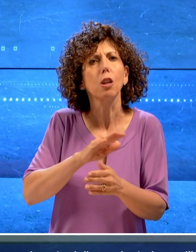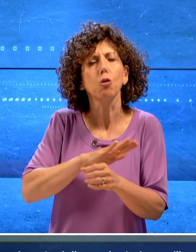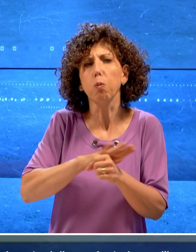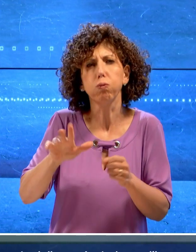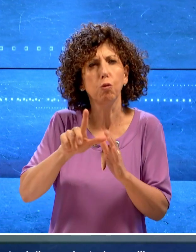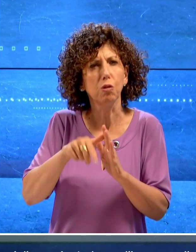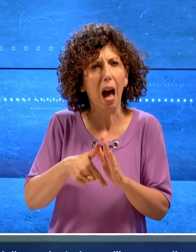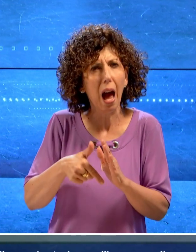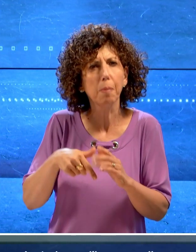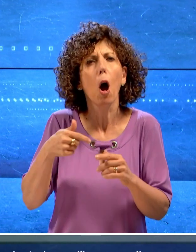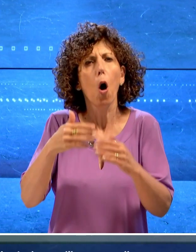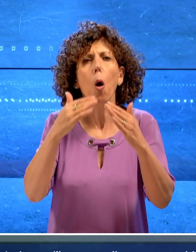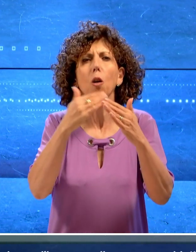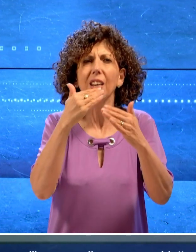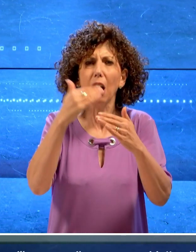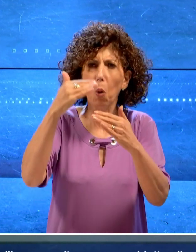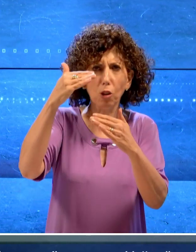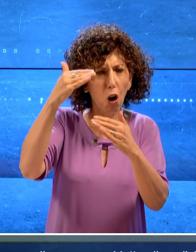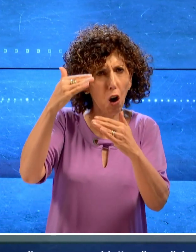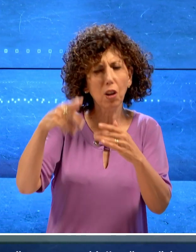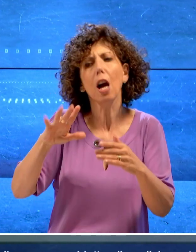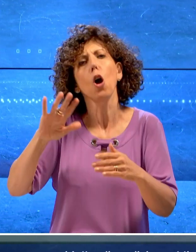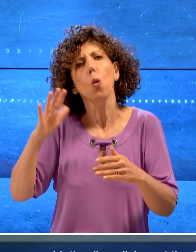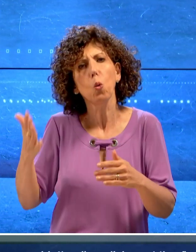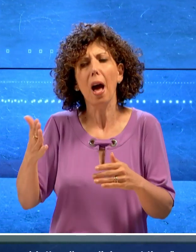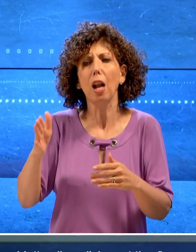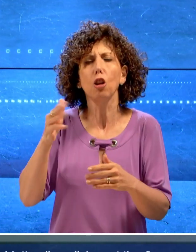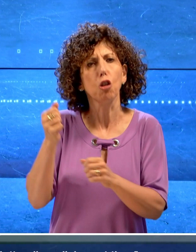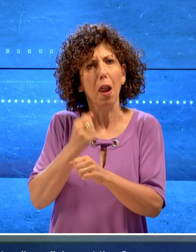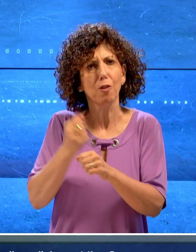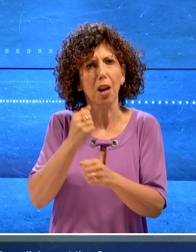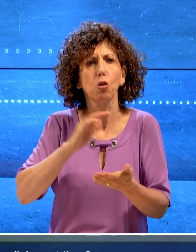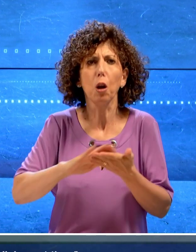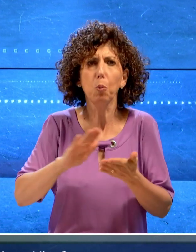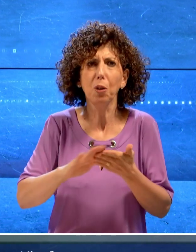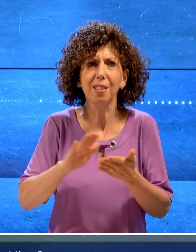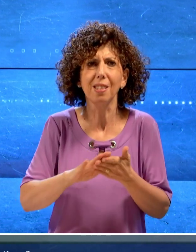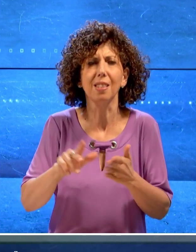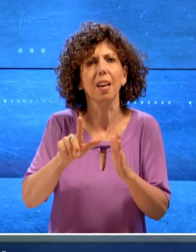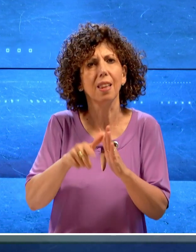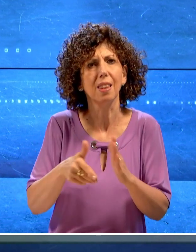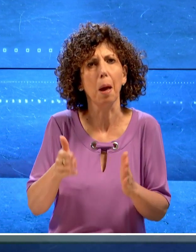oppure lo scorrimento della graduatoria per l'ingresso di un nuovo addetto alle pulizie part time.